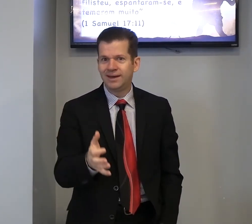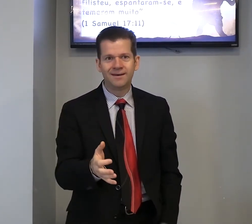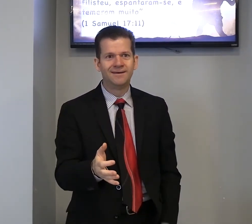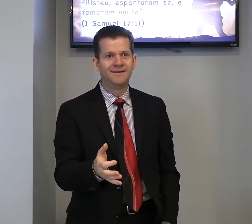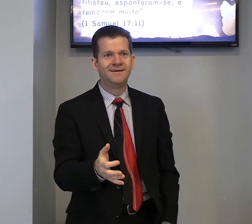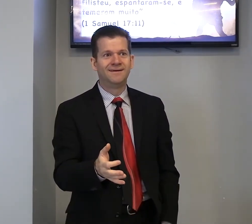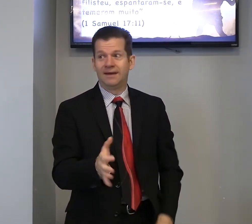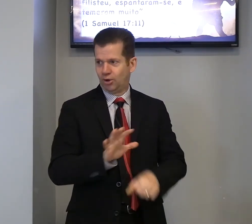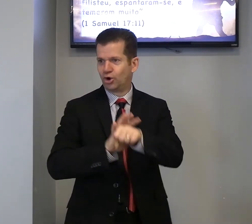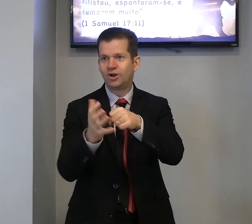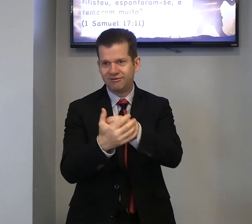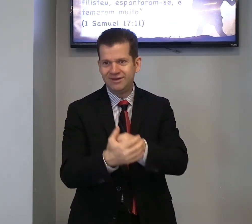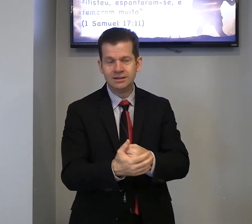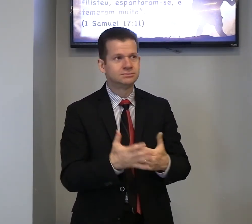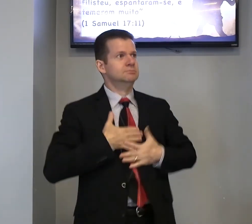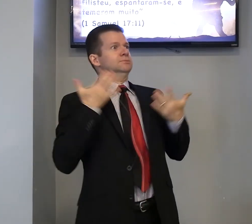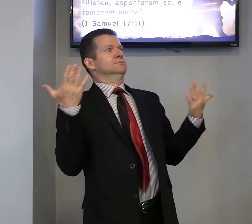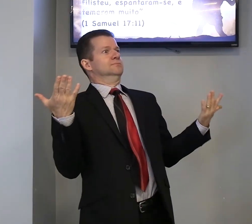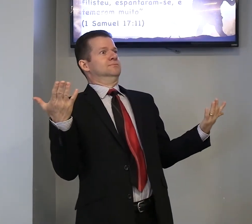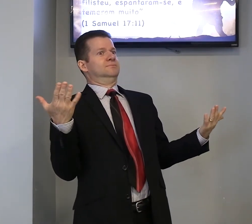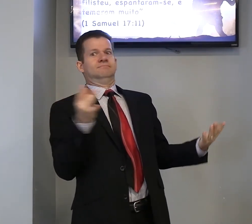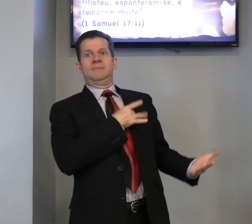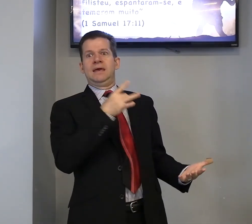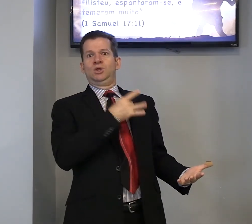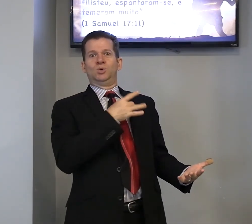né, coronavírus, medo,